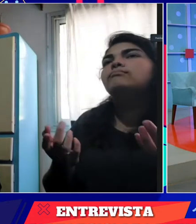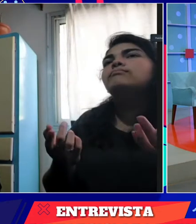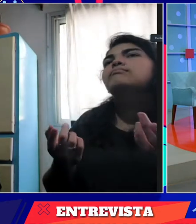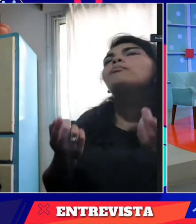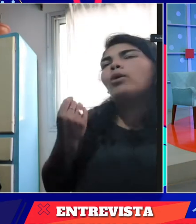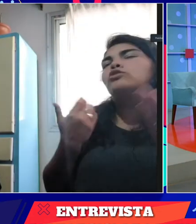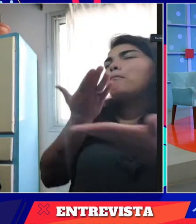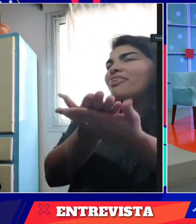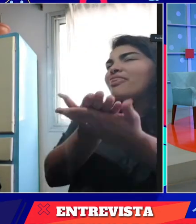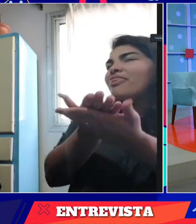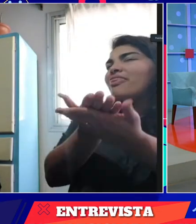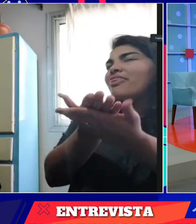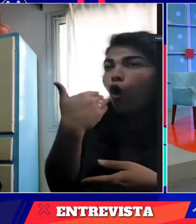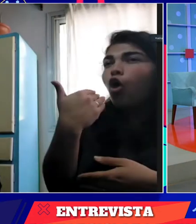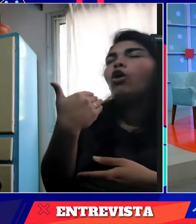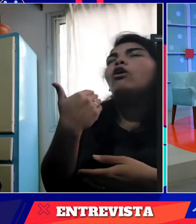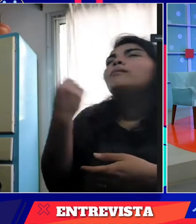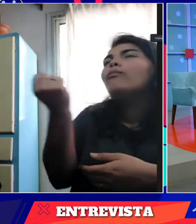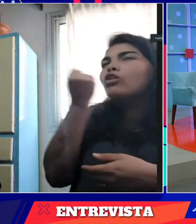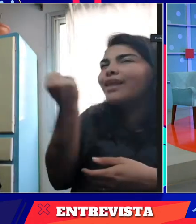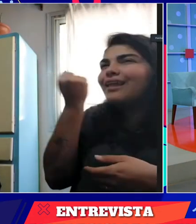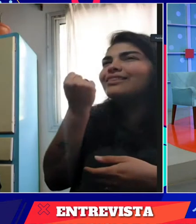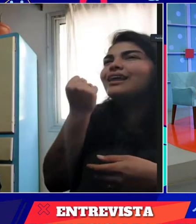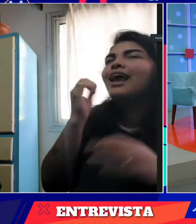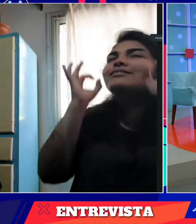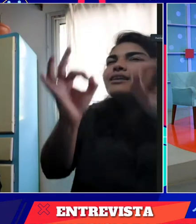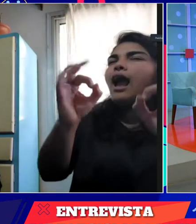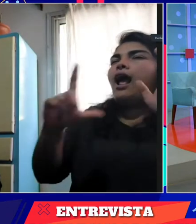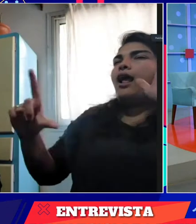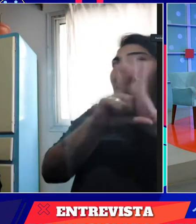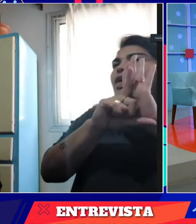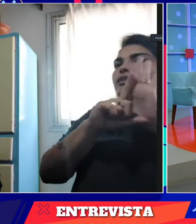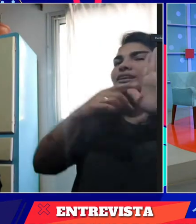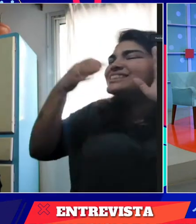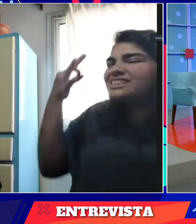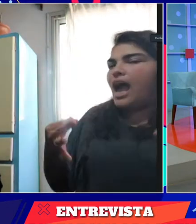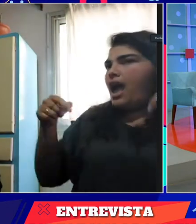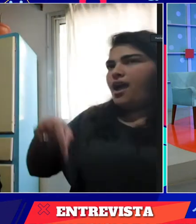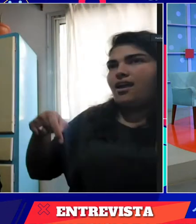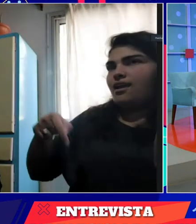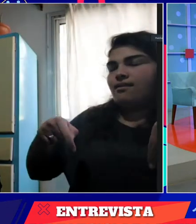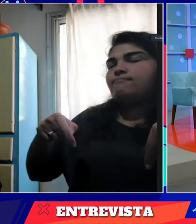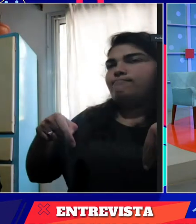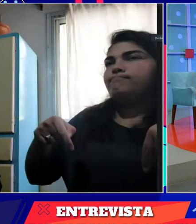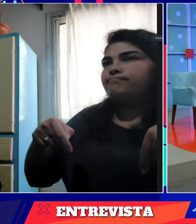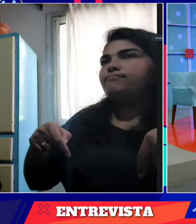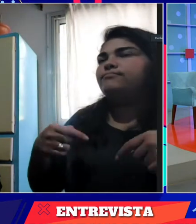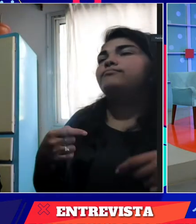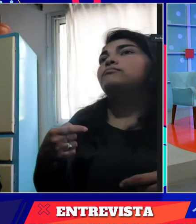algo que necesitamos. Por eso es que a todos que vean que es muy importante que lleguemos a esto, que se